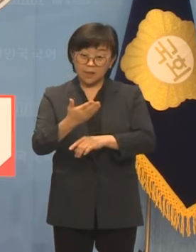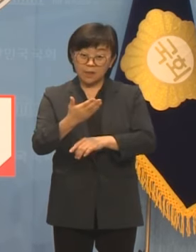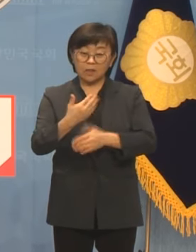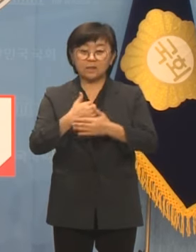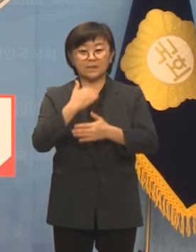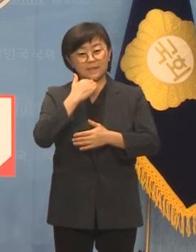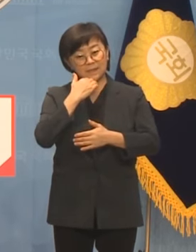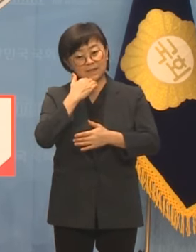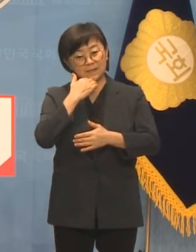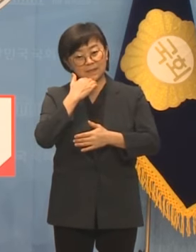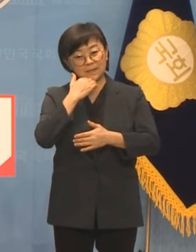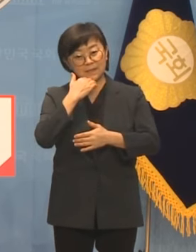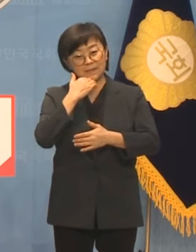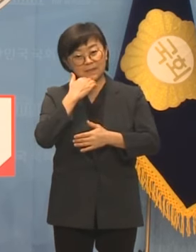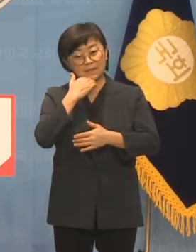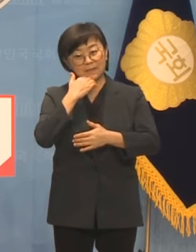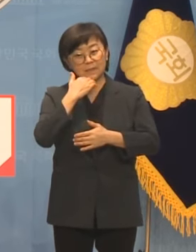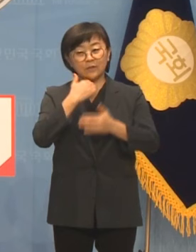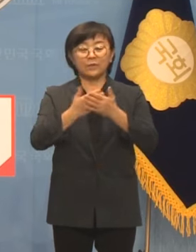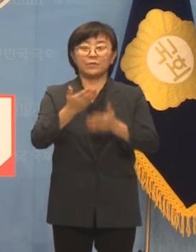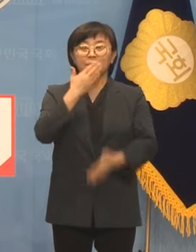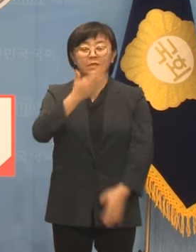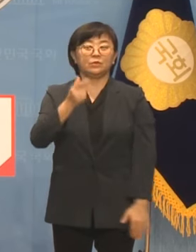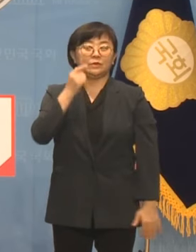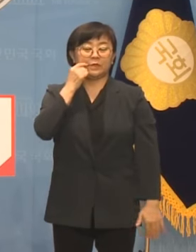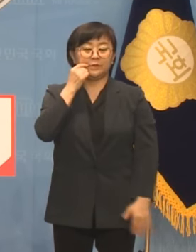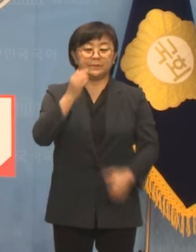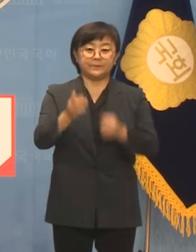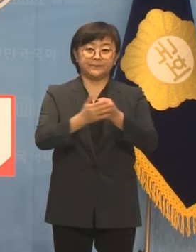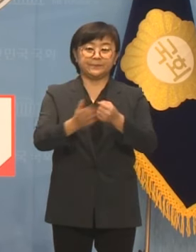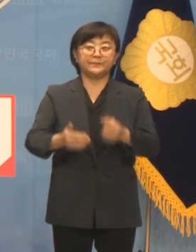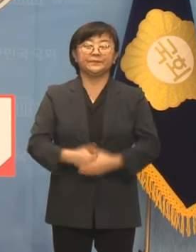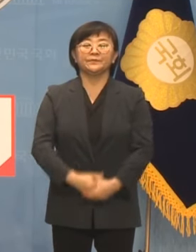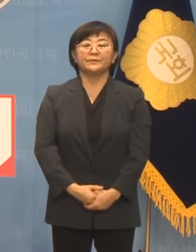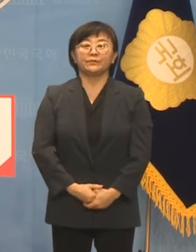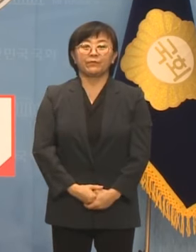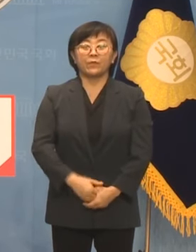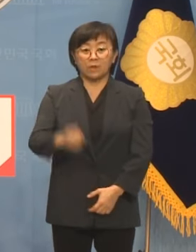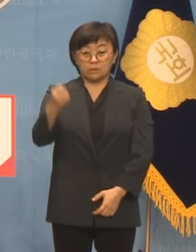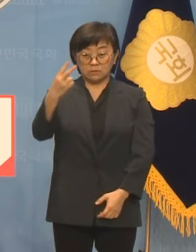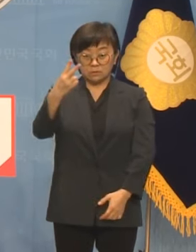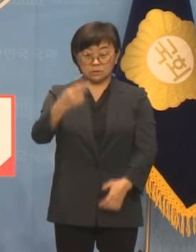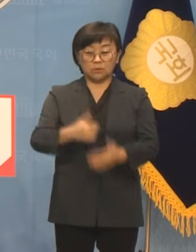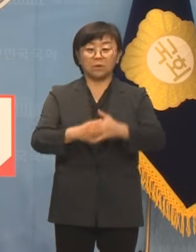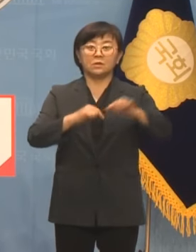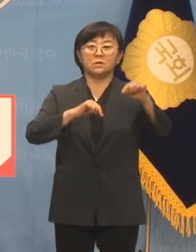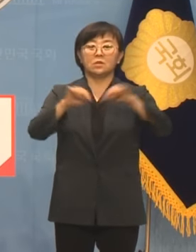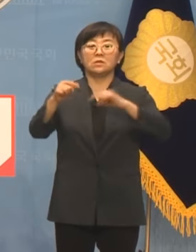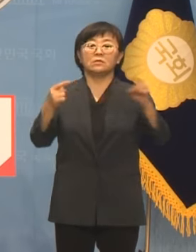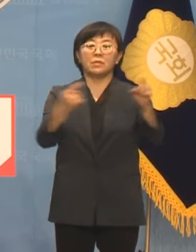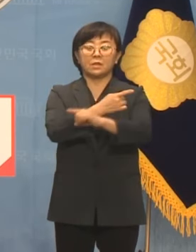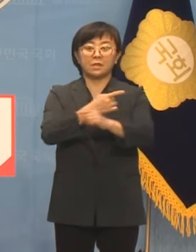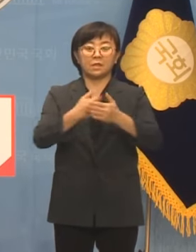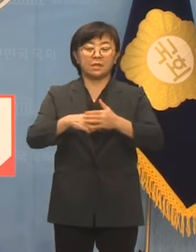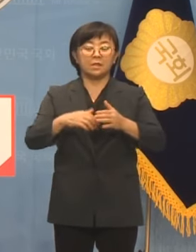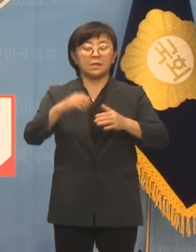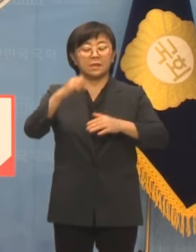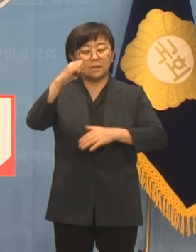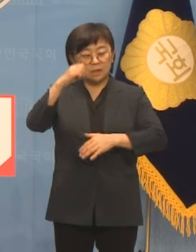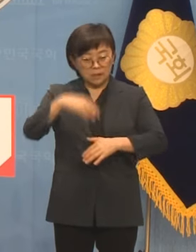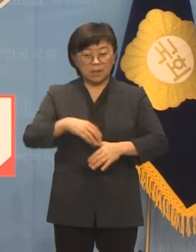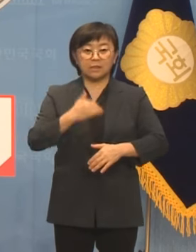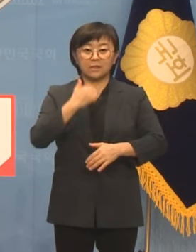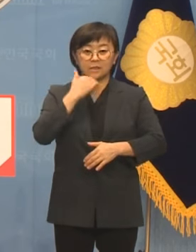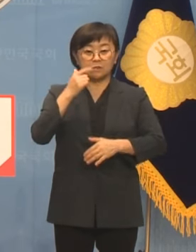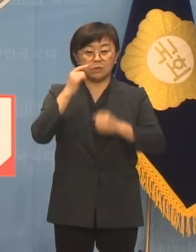기다리고 있을 수만은 없었기 때문입니다. 그리고 정치가 바뀌길 마냥 기다릴 수 없는